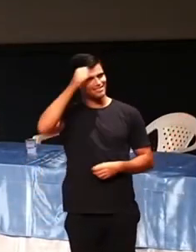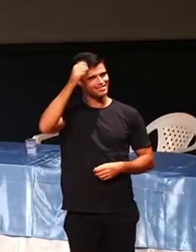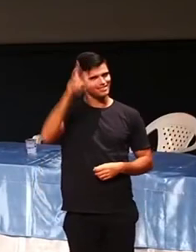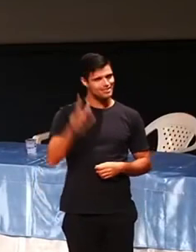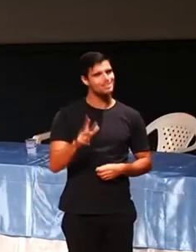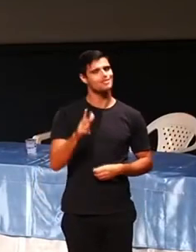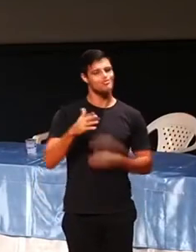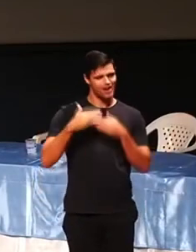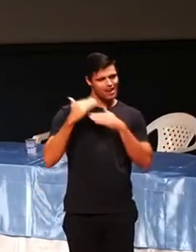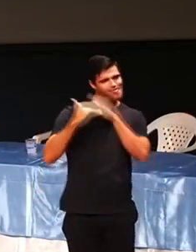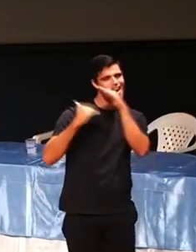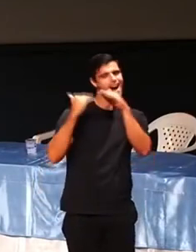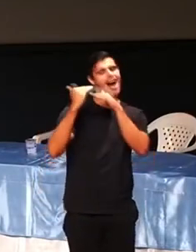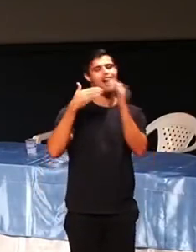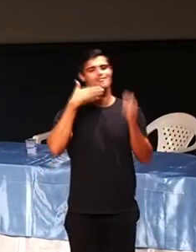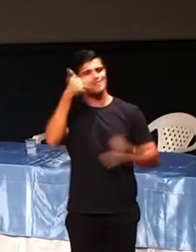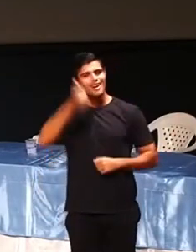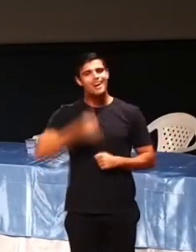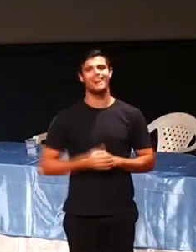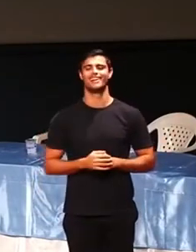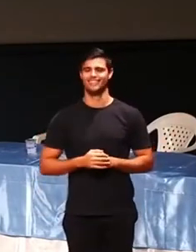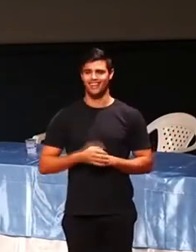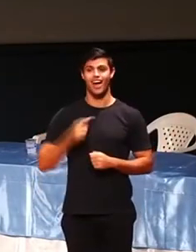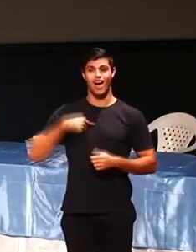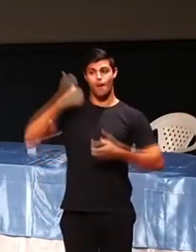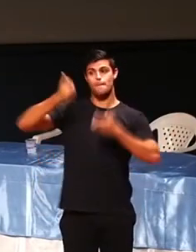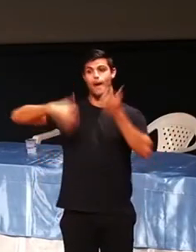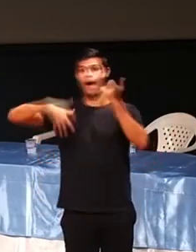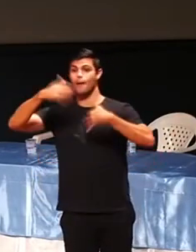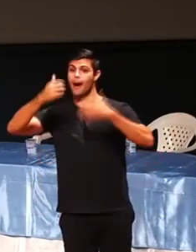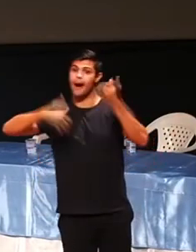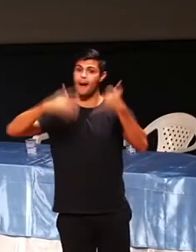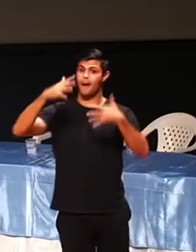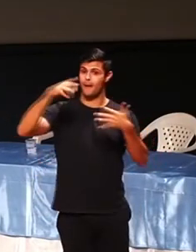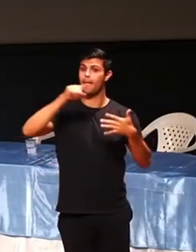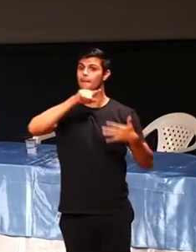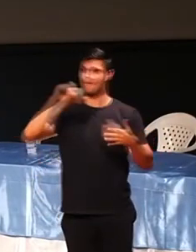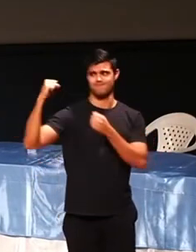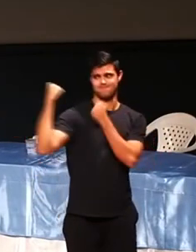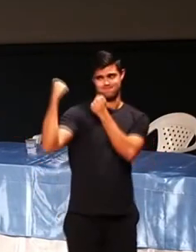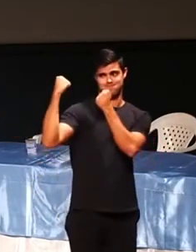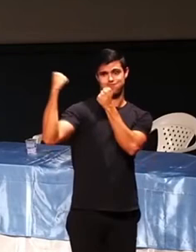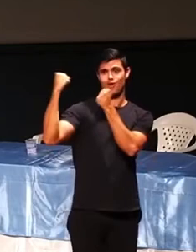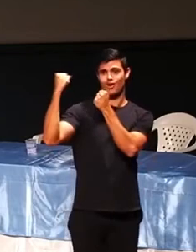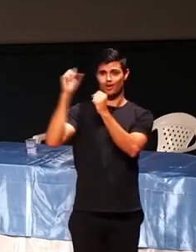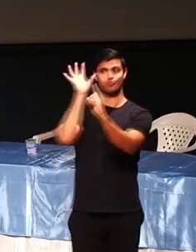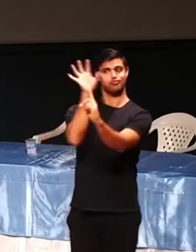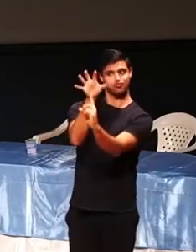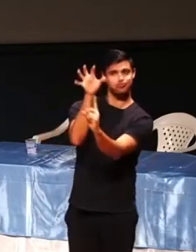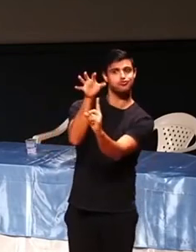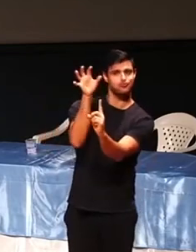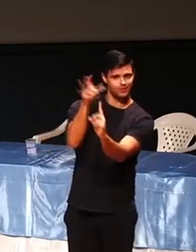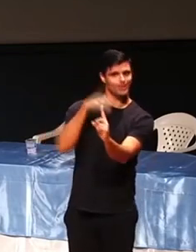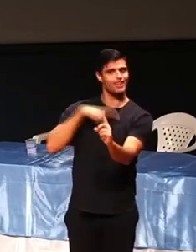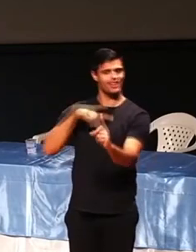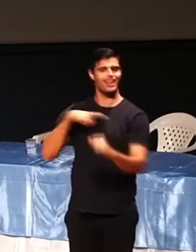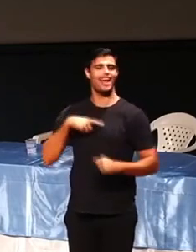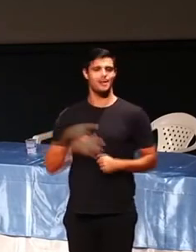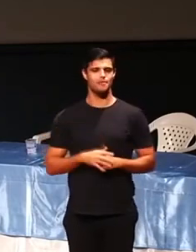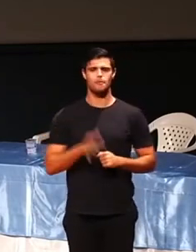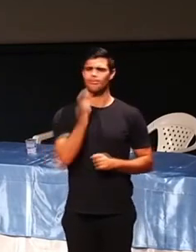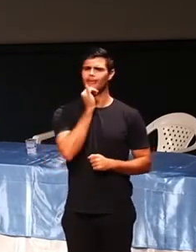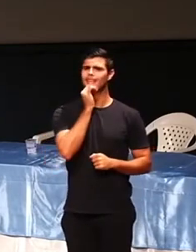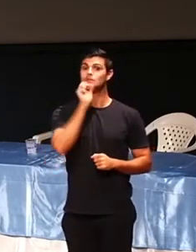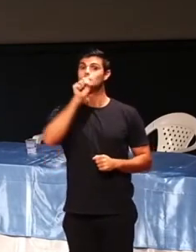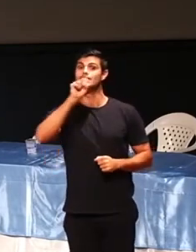Você viu como a palavra tem poder pra induzir. Então, se eu tenho um filho, ele tá subindo na árvore e você fala